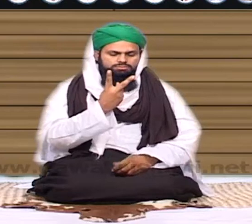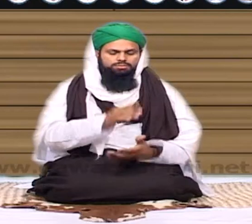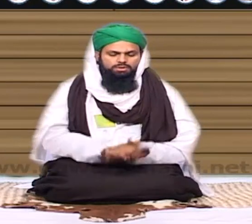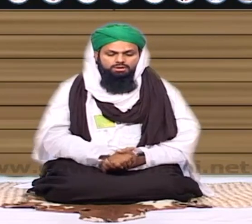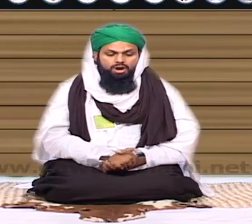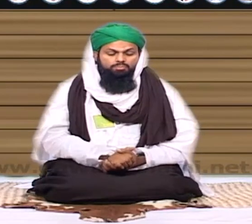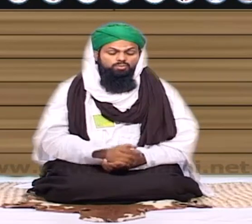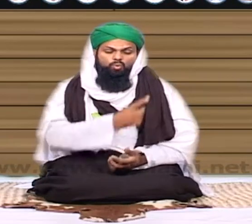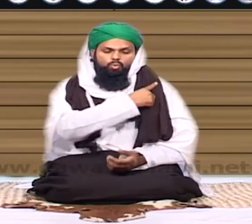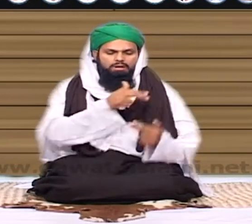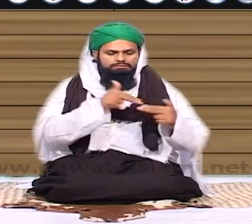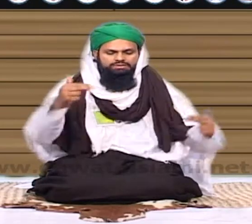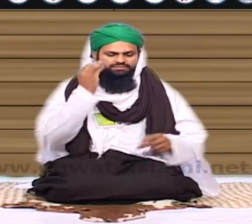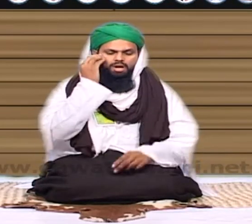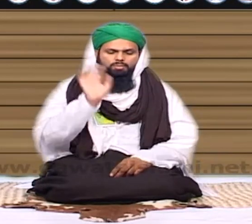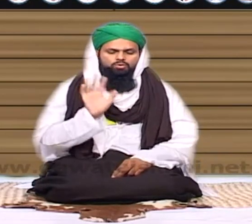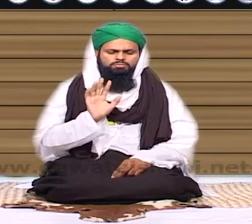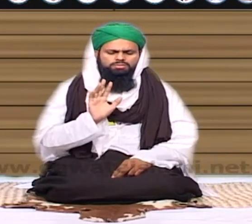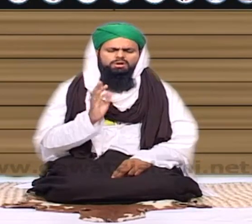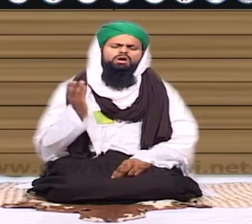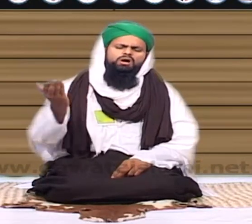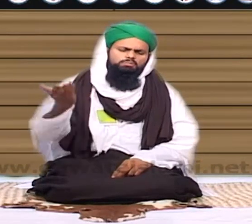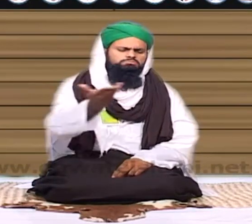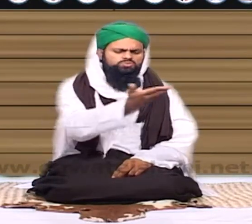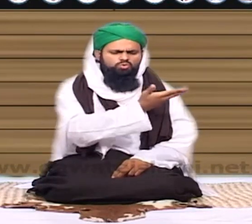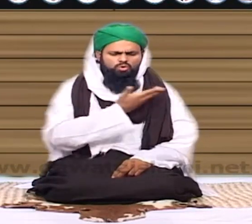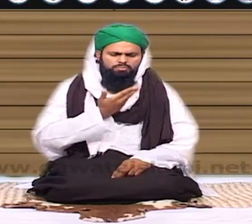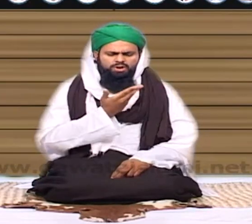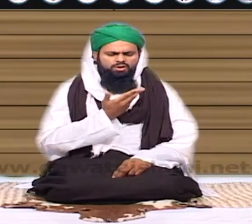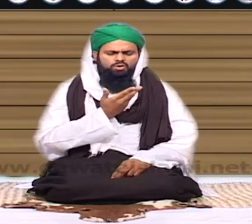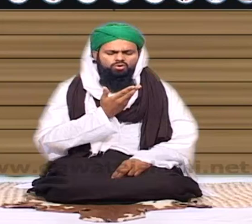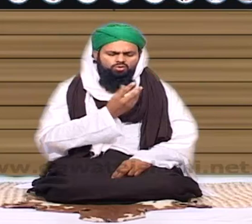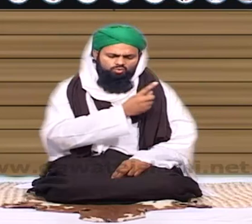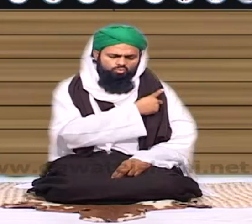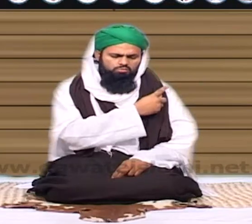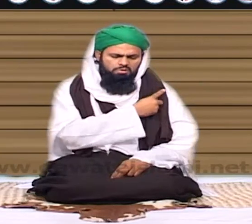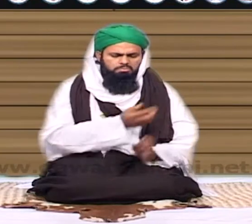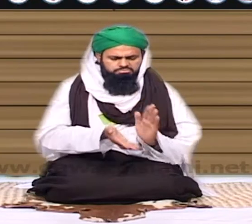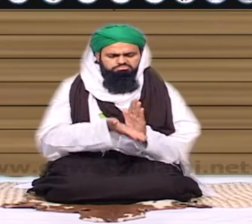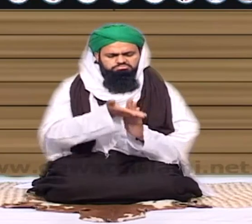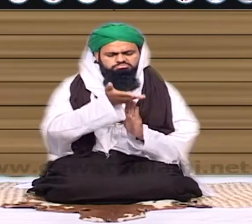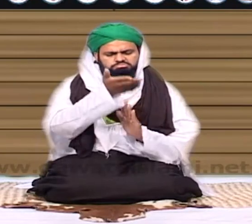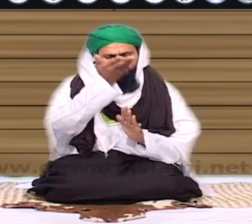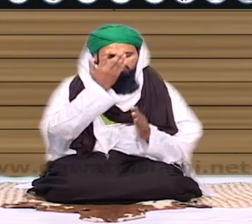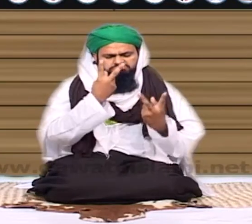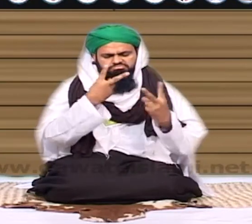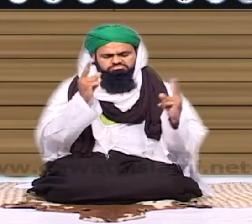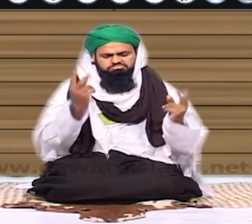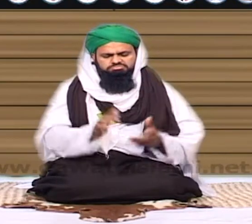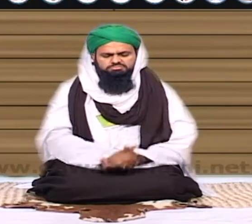اب اس نوجوان کا کیا گناہ تھا وہ معلوم نہیں ہو سکا لیکن آج کل عام طور پر ہمارے نوجوان بھائی گناہوں میں